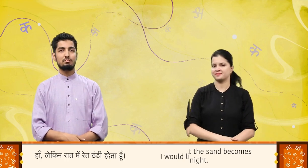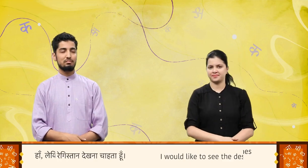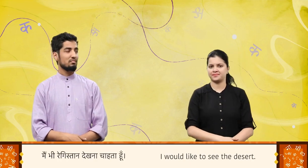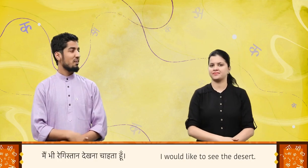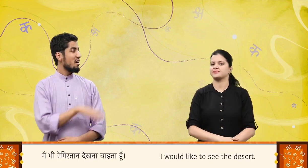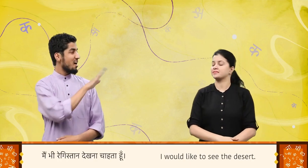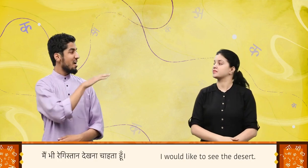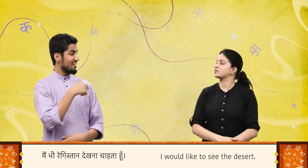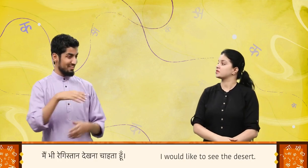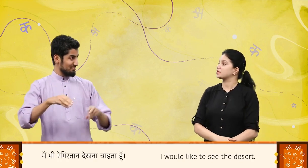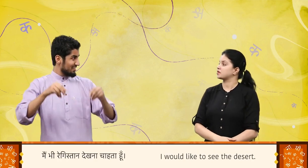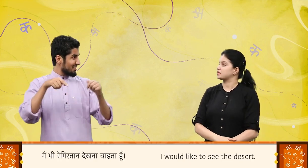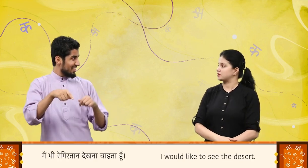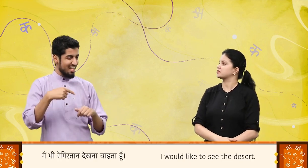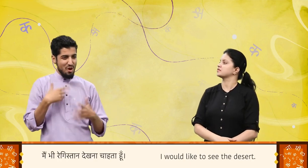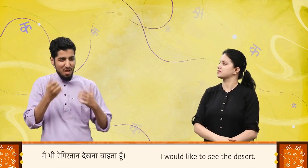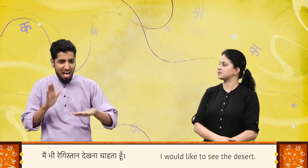मैं भी रेगिस्तान देखना चाहता हूं